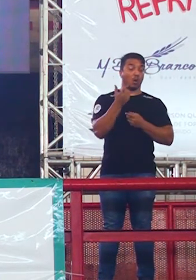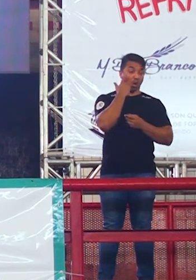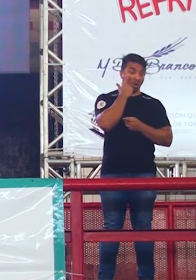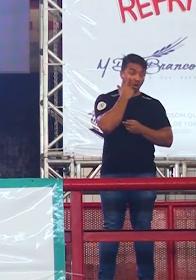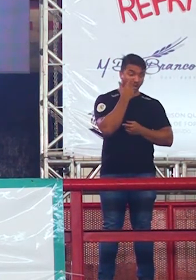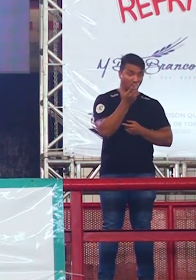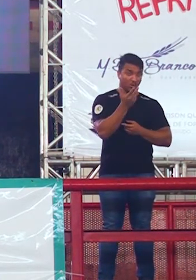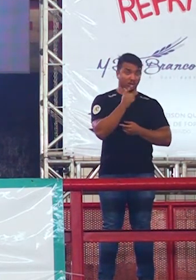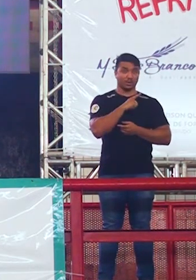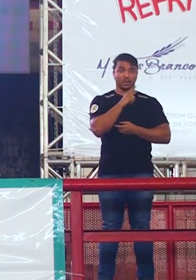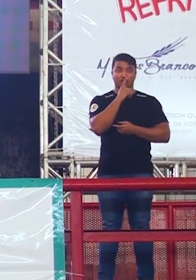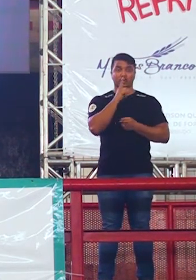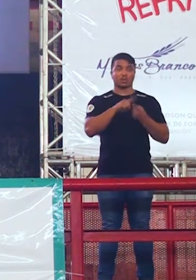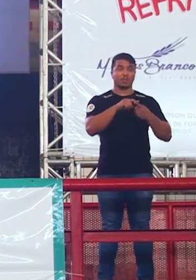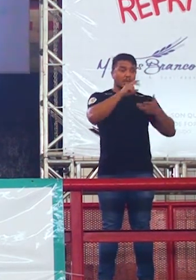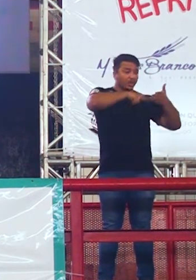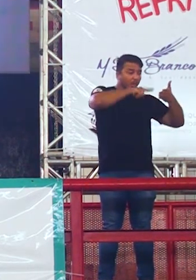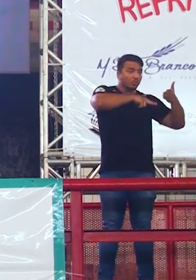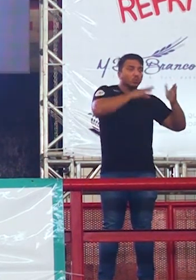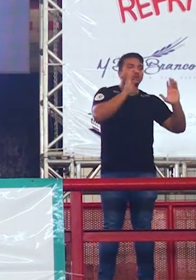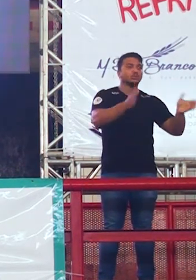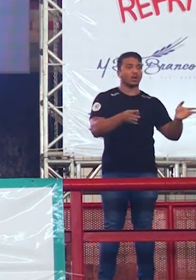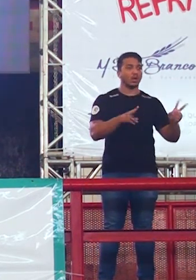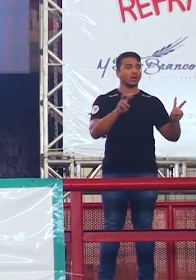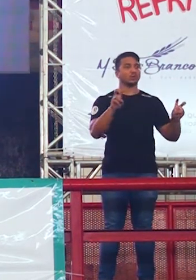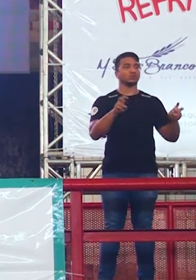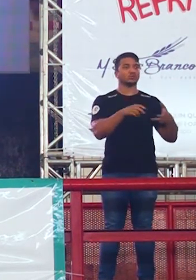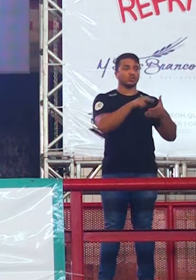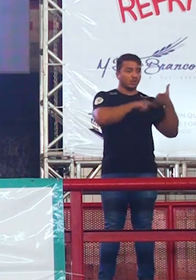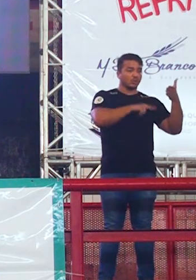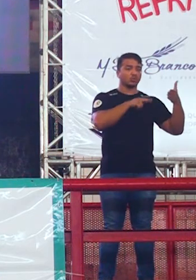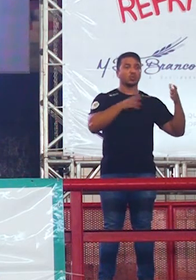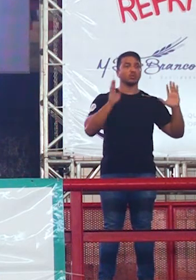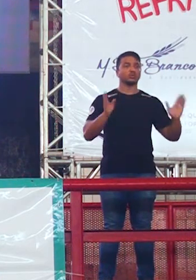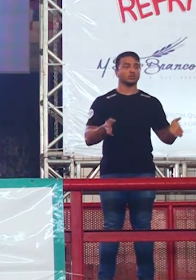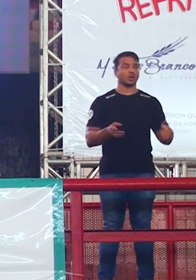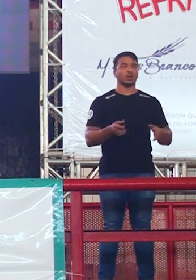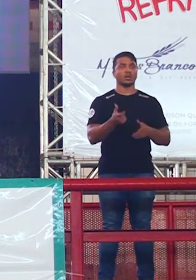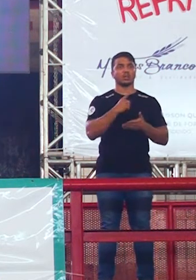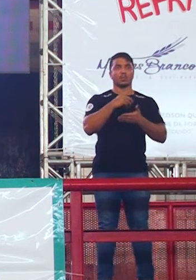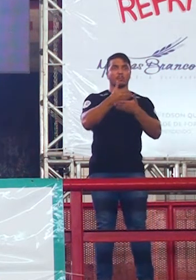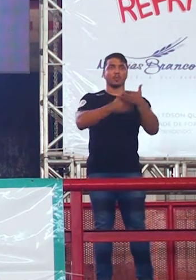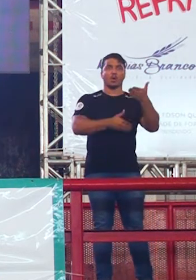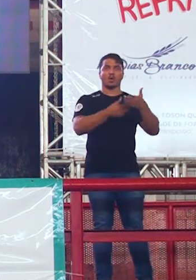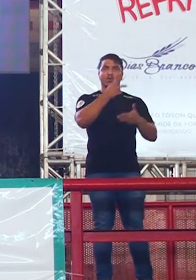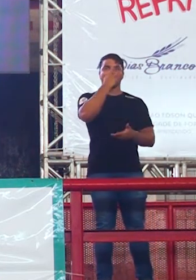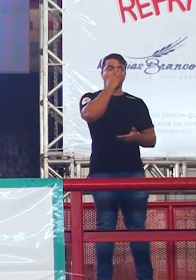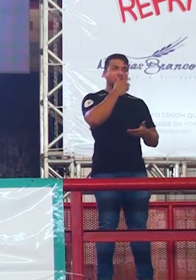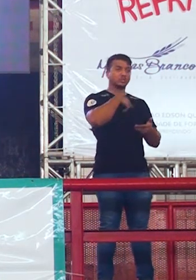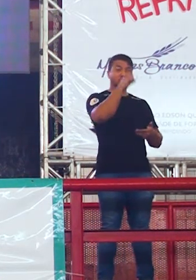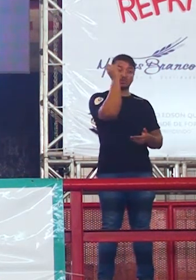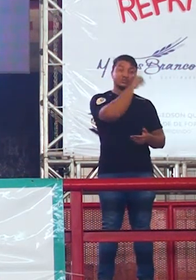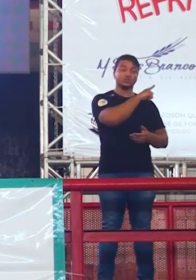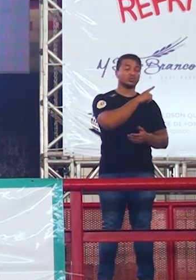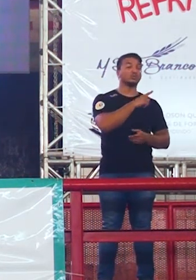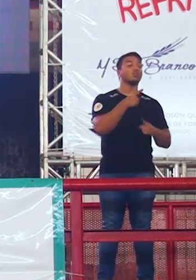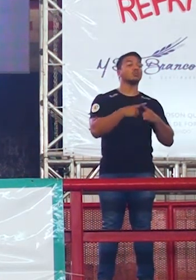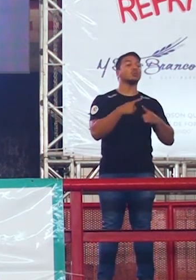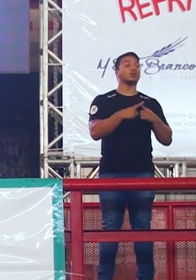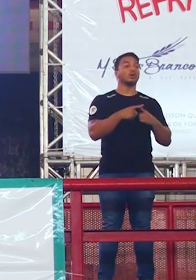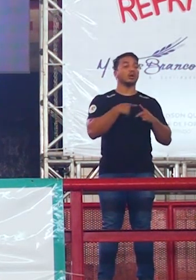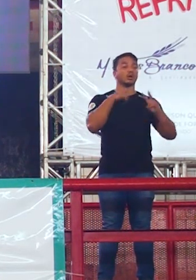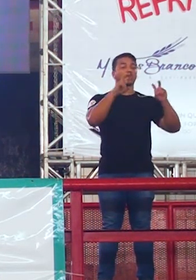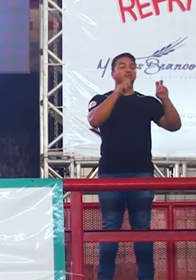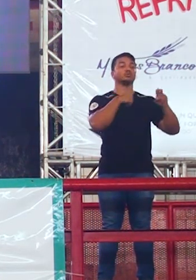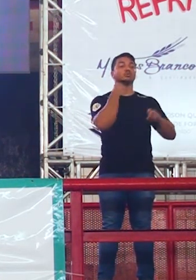aí? Leitura também já caiu, viu? foi uma das provas que a galera mais teve dificuldade, porque tinha que